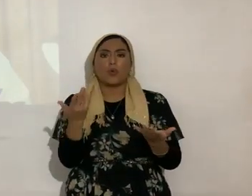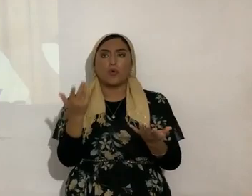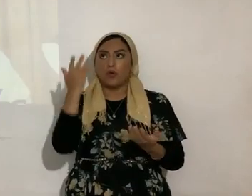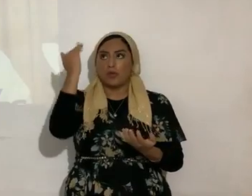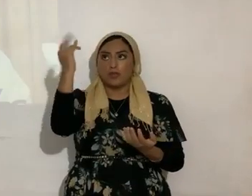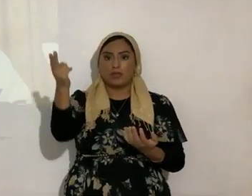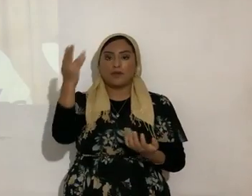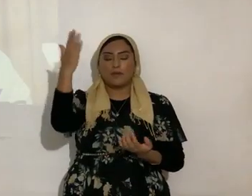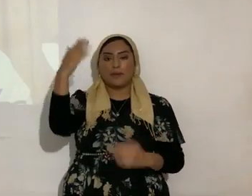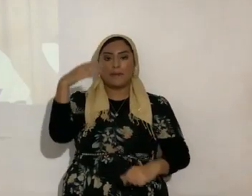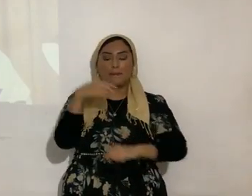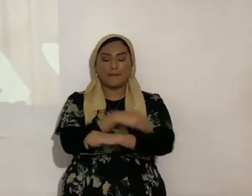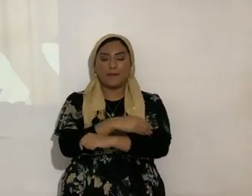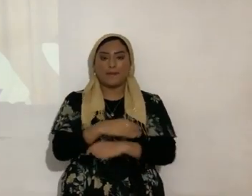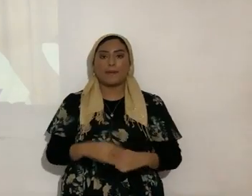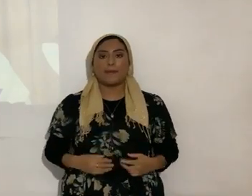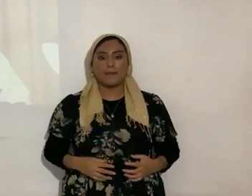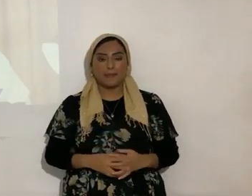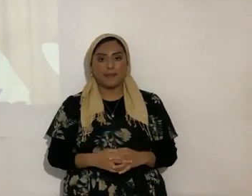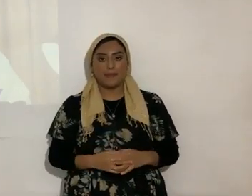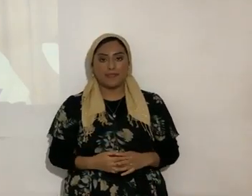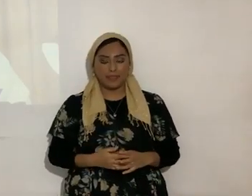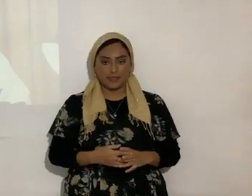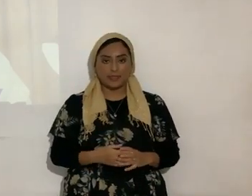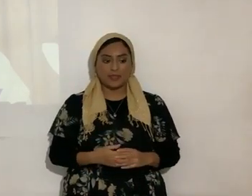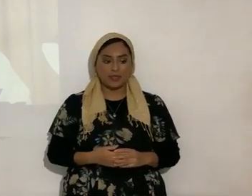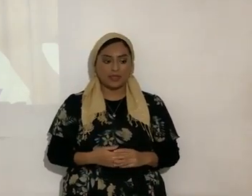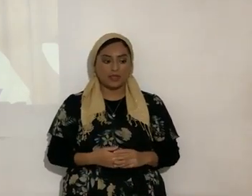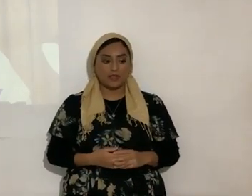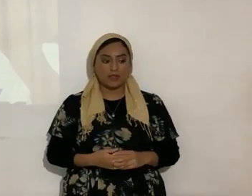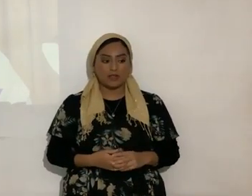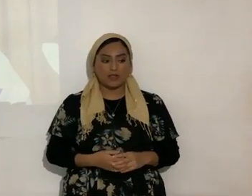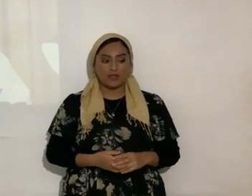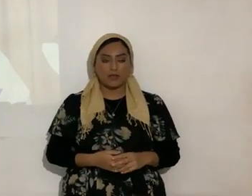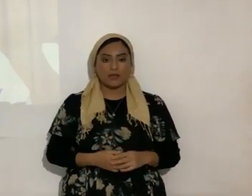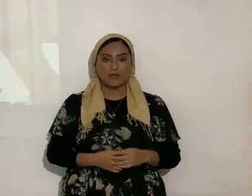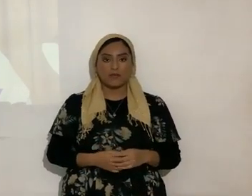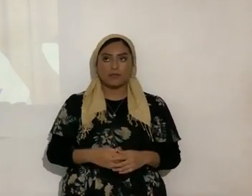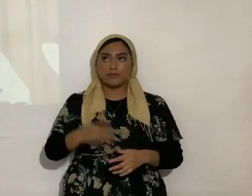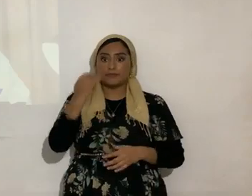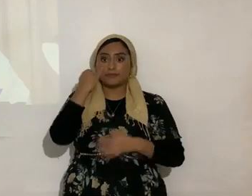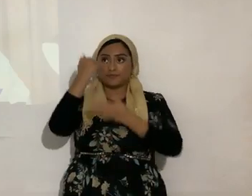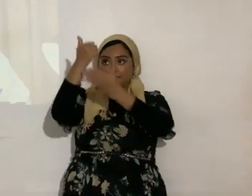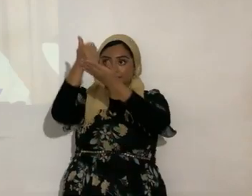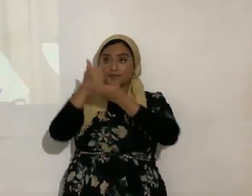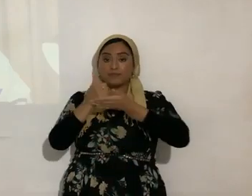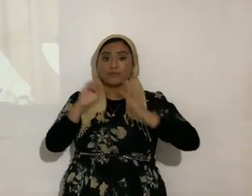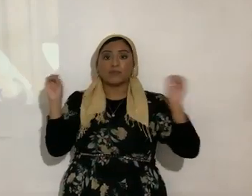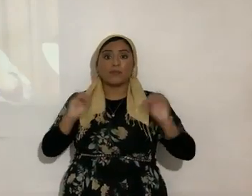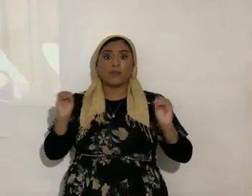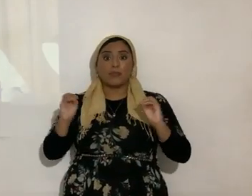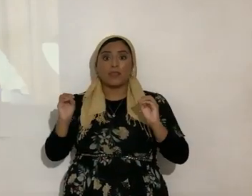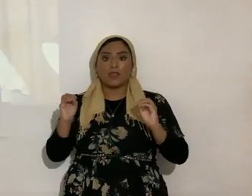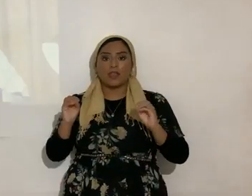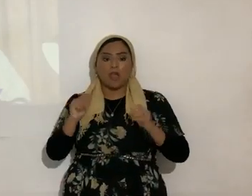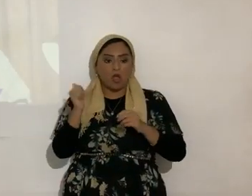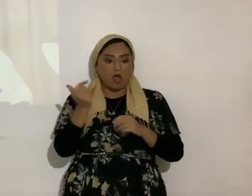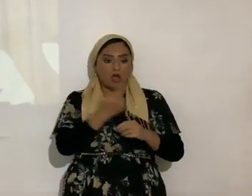el poder del Todopoderoso, ¿sí? Porque sin él, los fibroblastos no se podían acomodar. Tengo varios